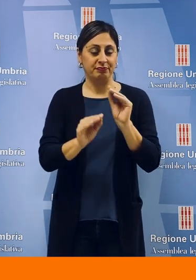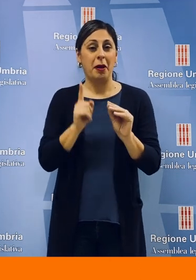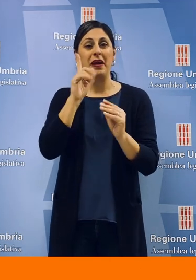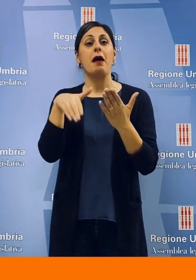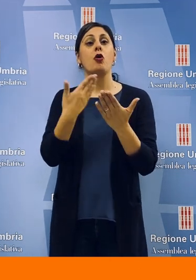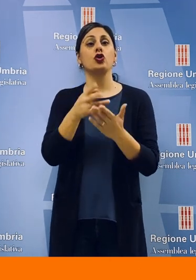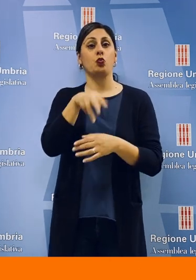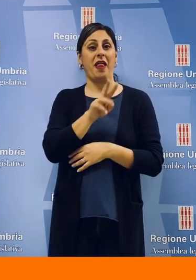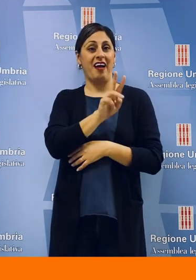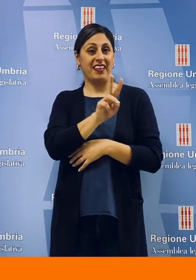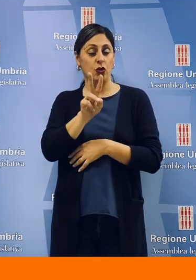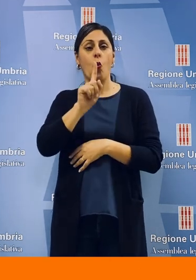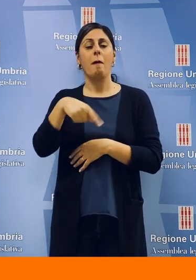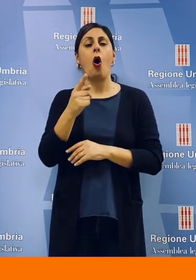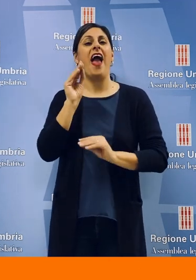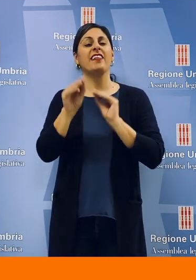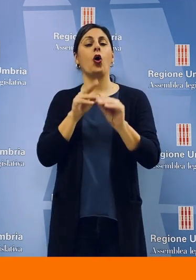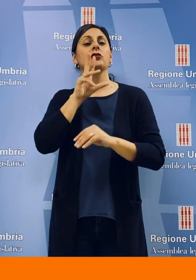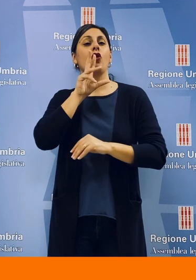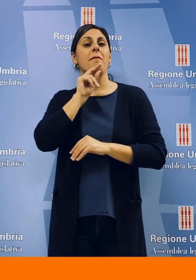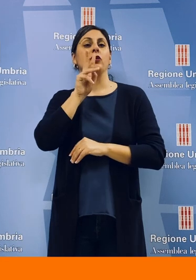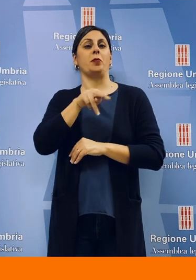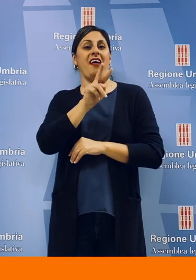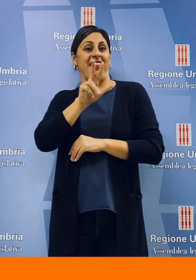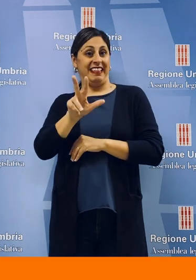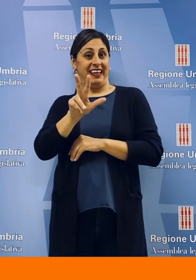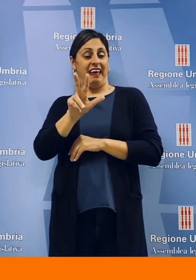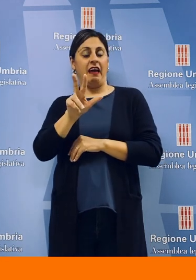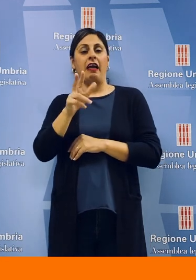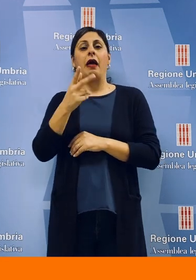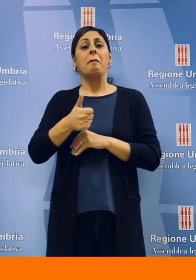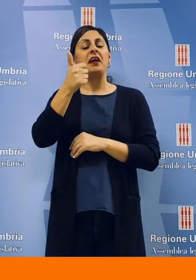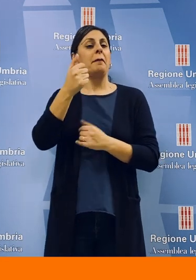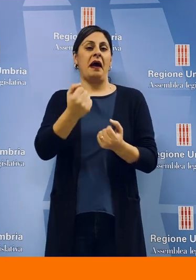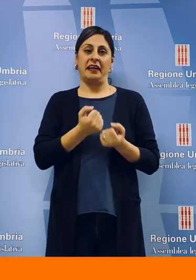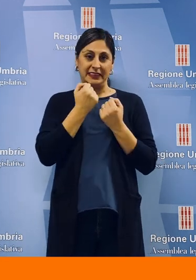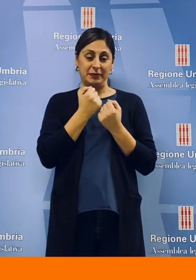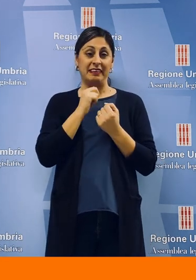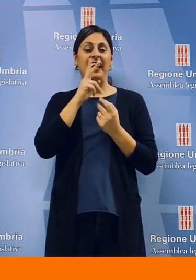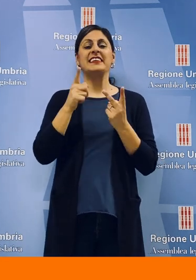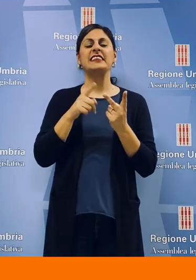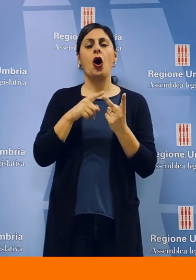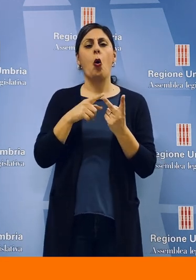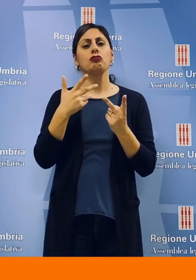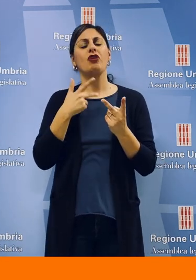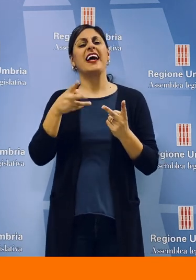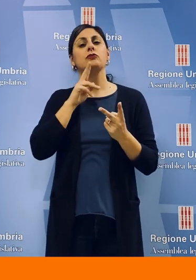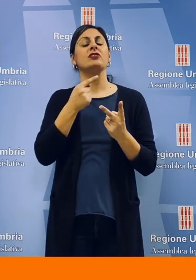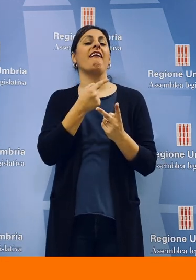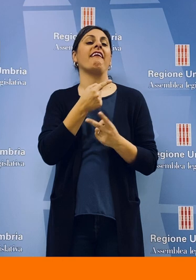'assemblea legislativa, ricorda Simona Meloni, prima una mozione nel 2022, poi un'interrogazione a marzo 2023, la